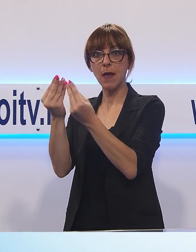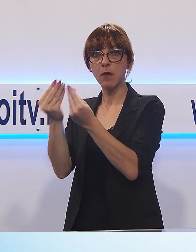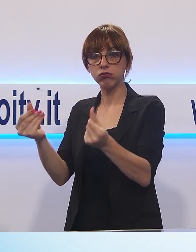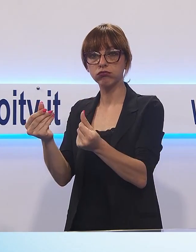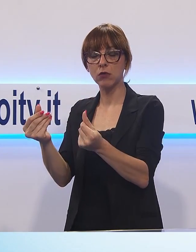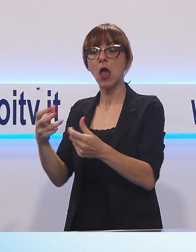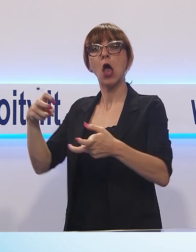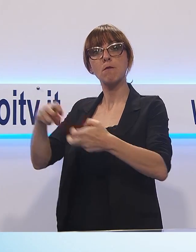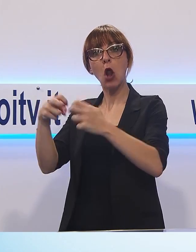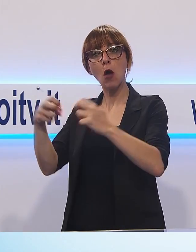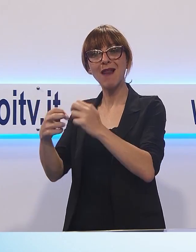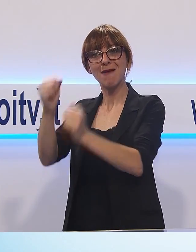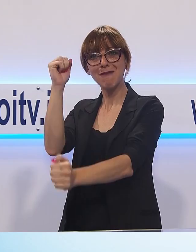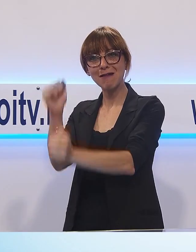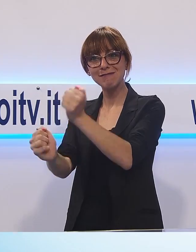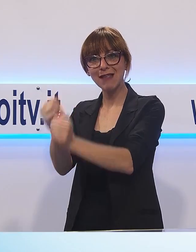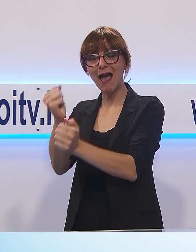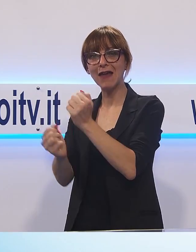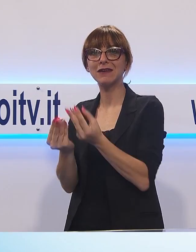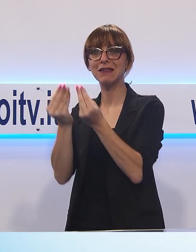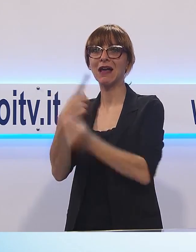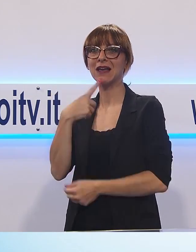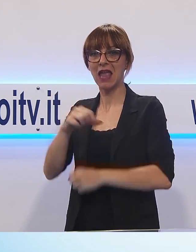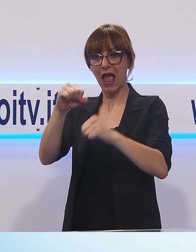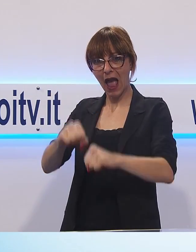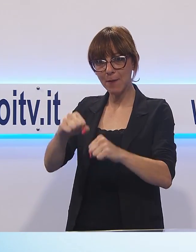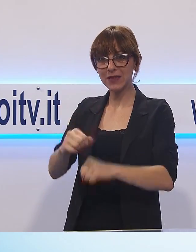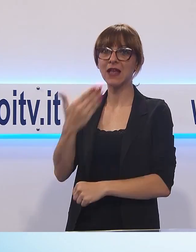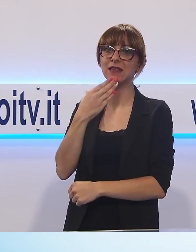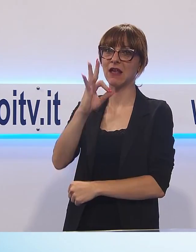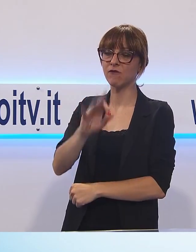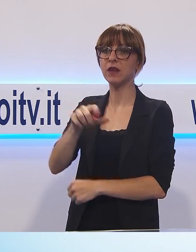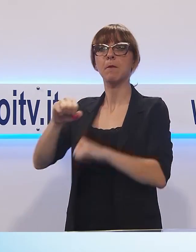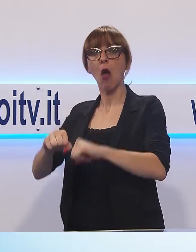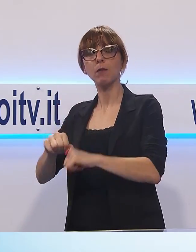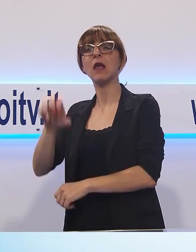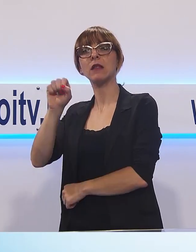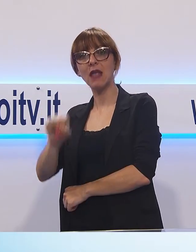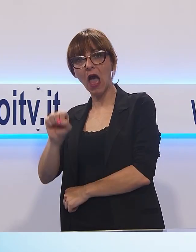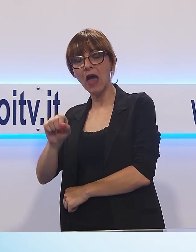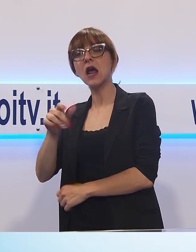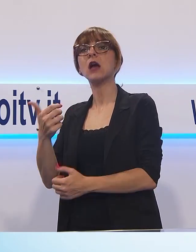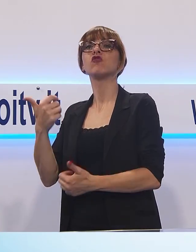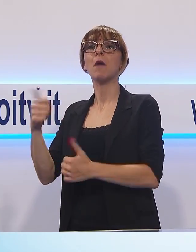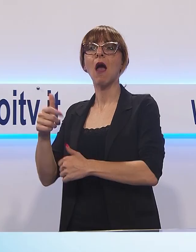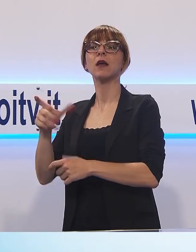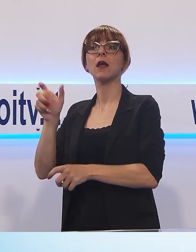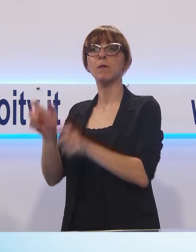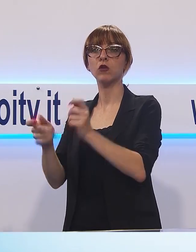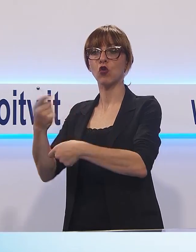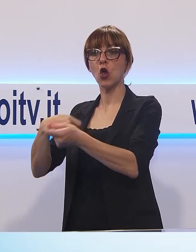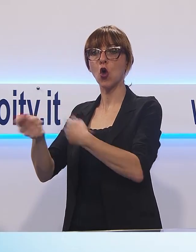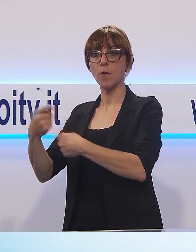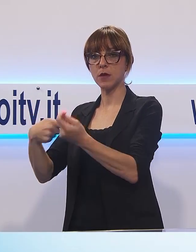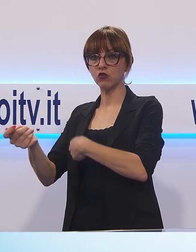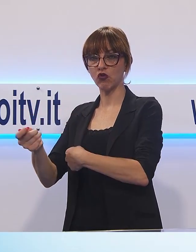agli abitanti di San Filippo e Larancio, sia ai commercianti, sia al dettaglio che all